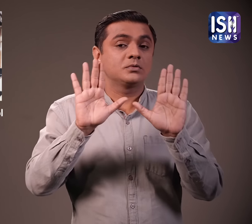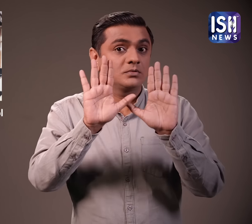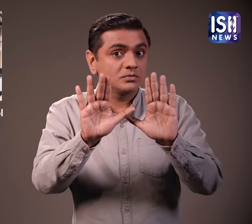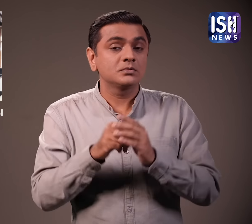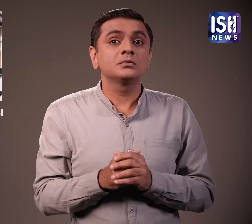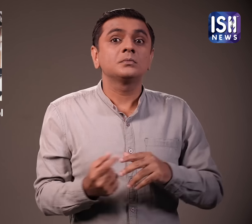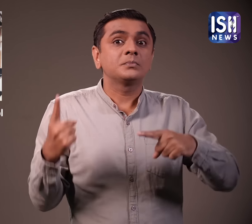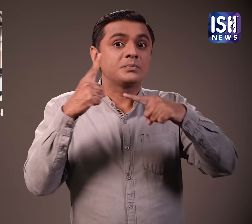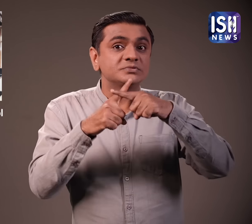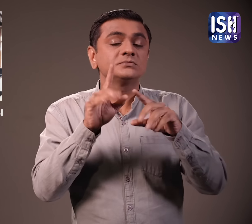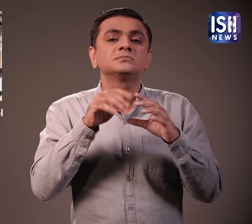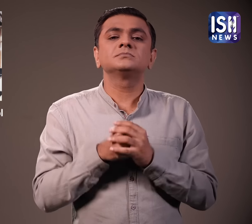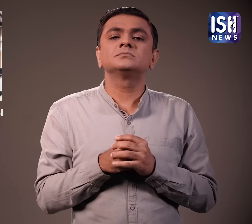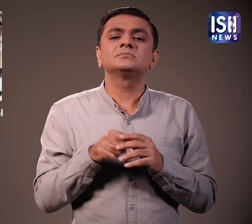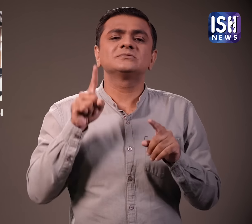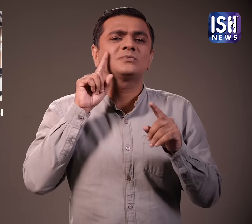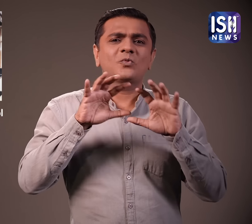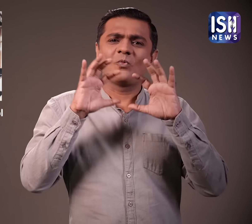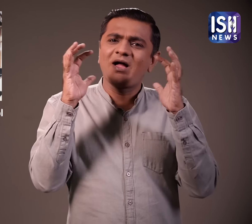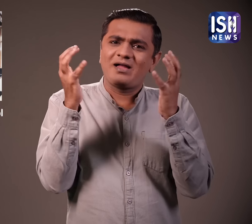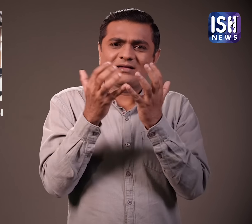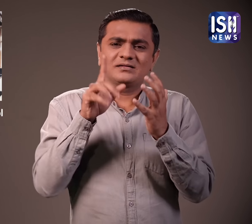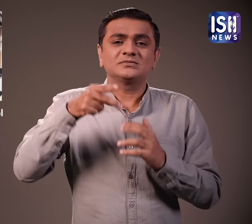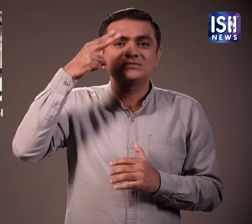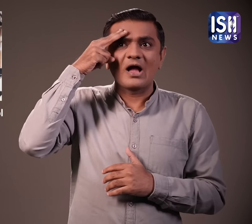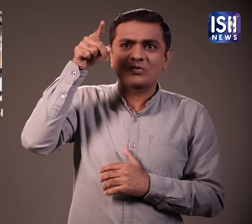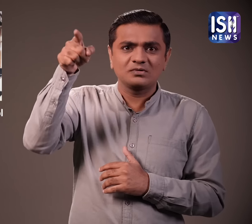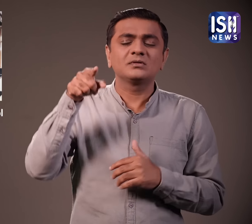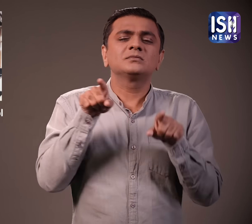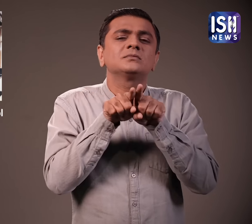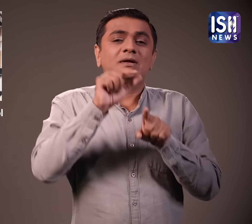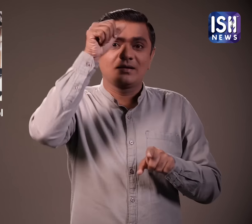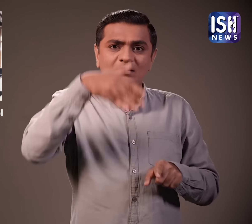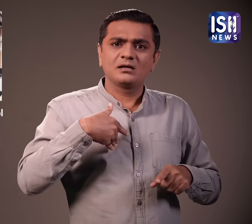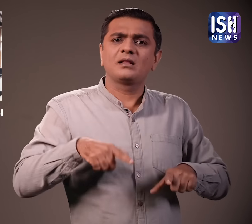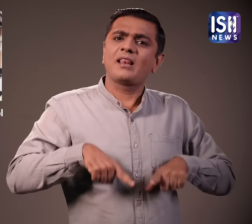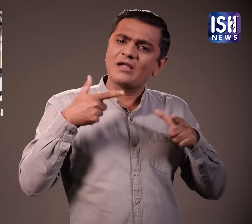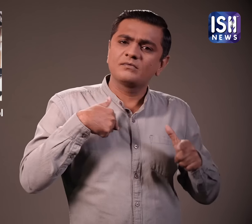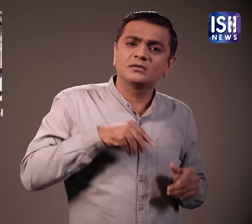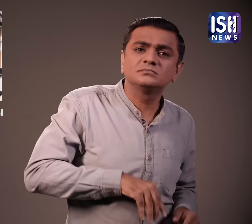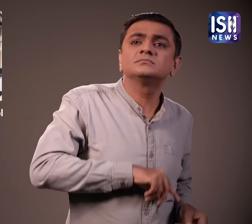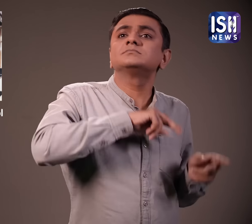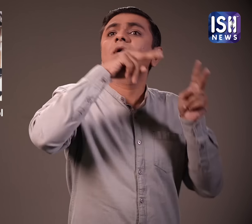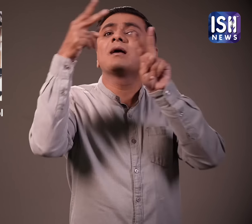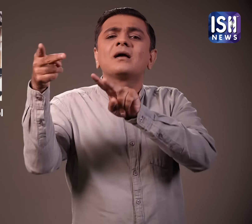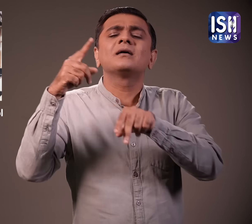अभी ये स्पश्च नहीं है कि अन्याग्यर मुसल्मान प्रवासियों को भी स्टोर से शराब खरीदने मिलेगी या नहीं